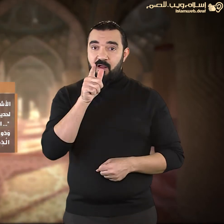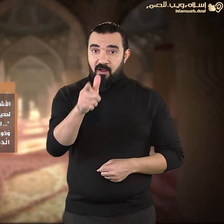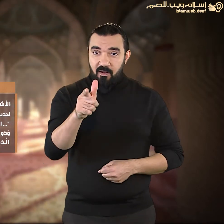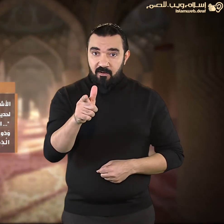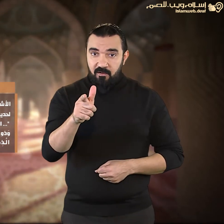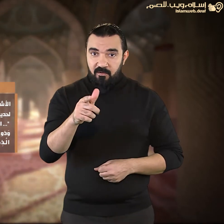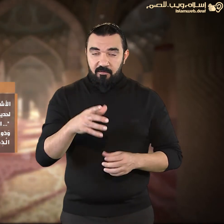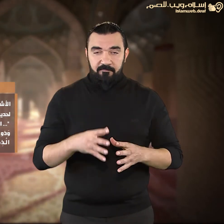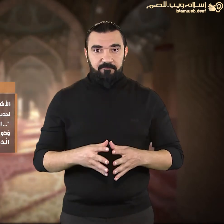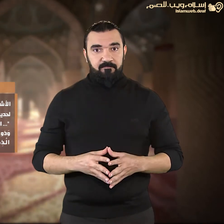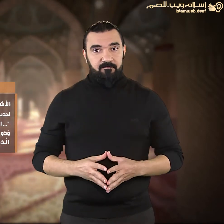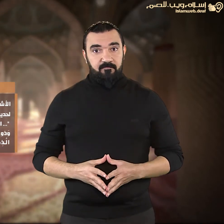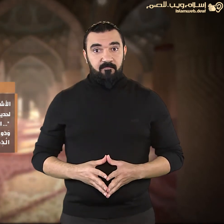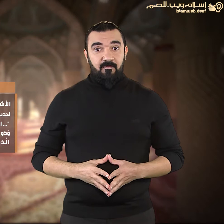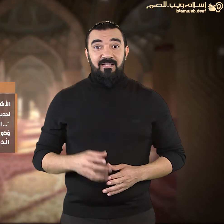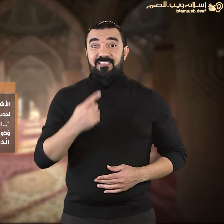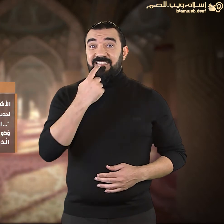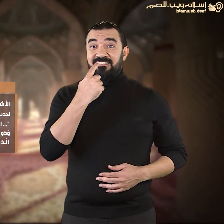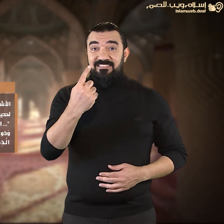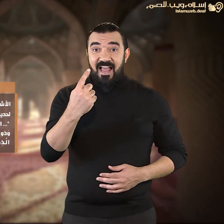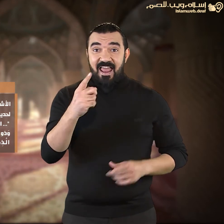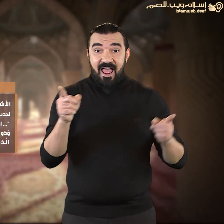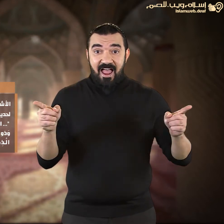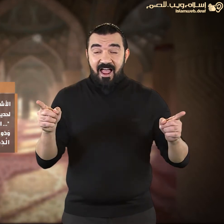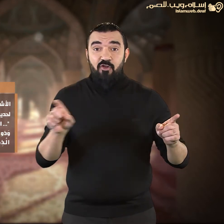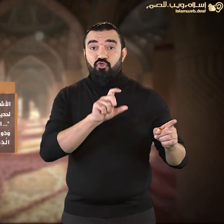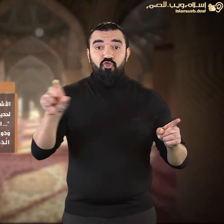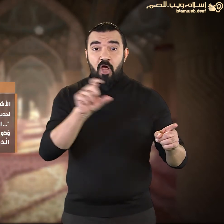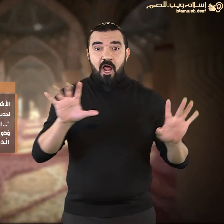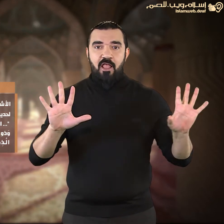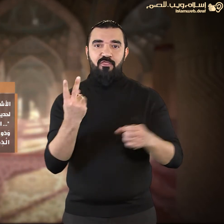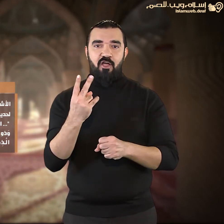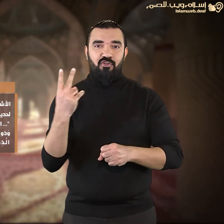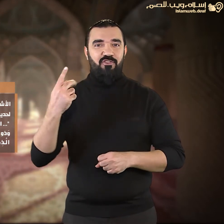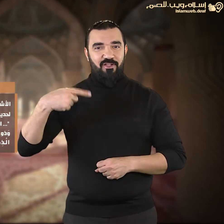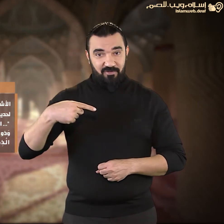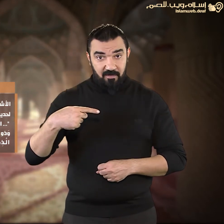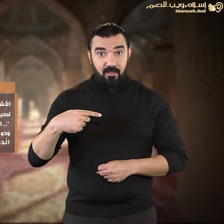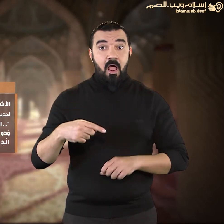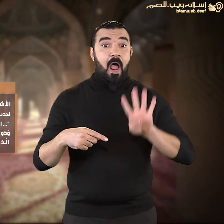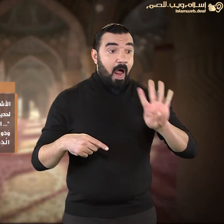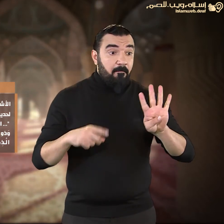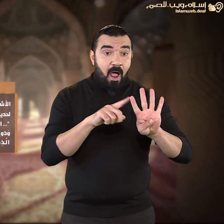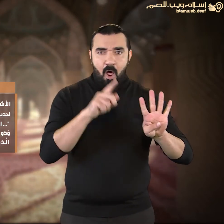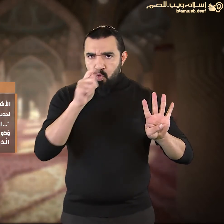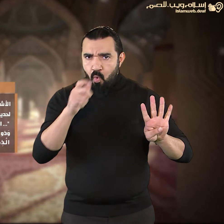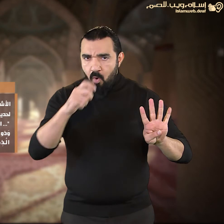شهرا منها أربعة حرم ثلاث متواليات ذو